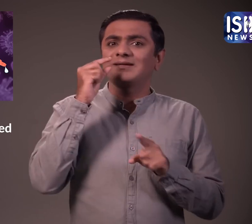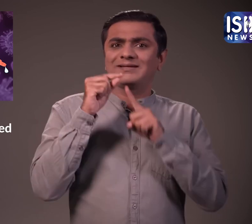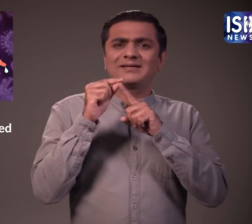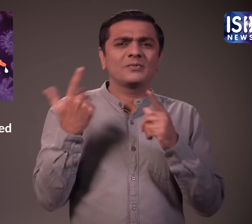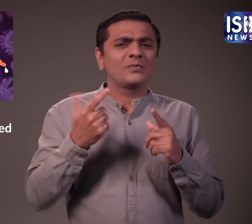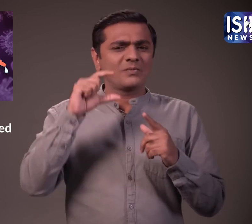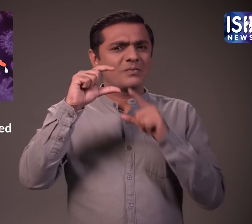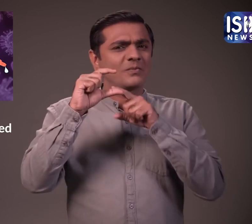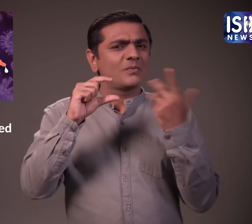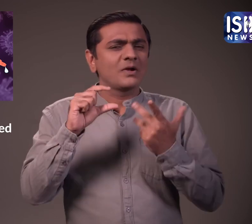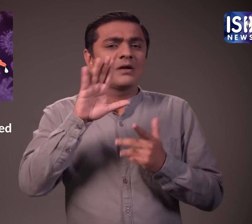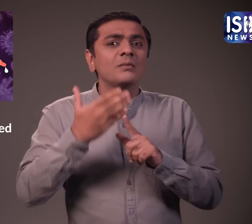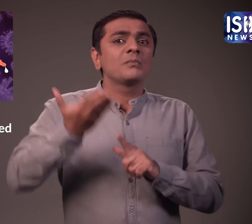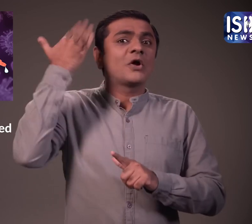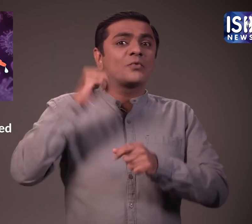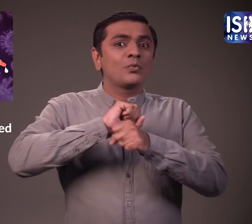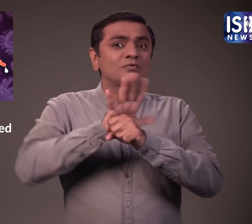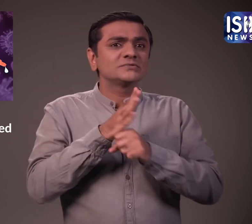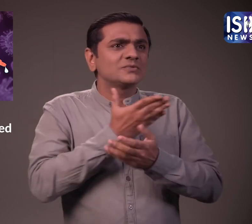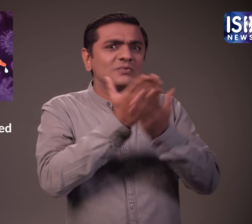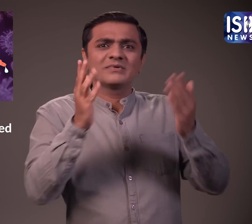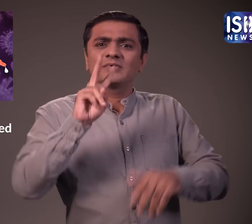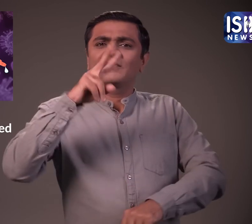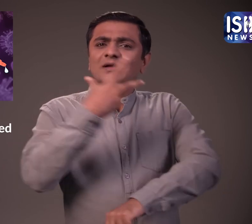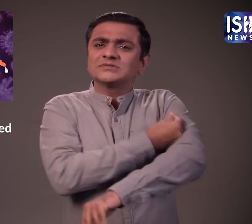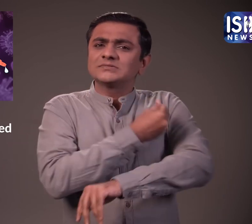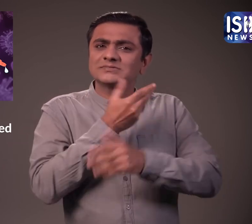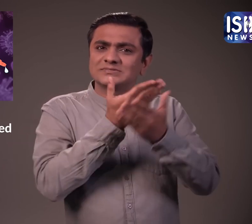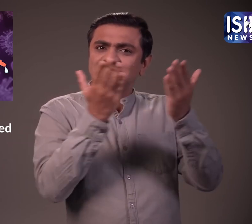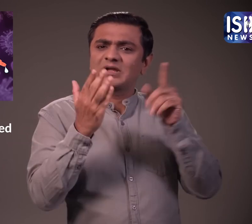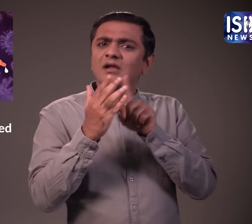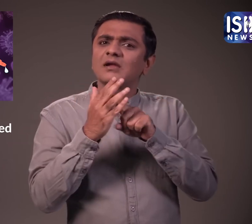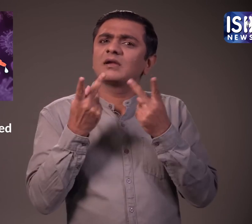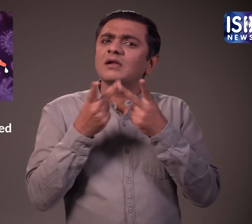पहले के टीके की तुलना में अलग और बहतर उप्योगी है